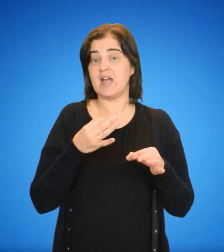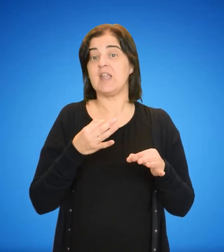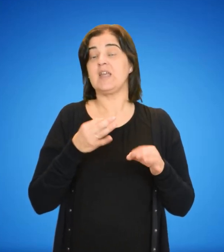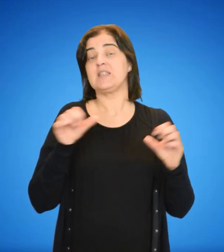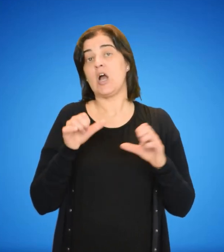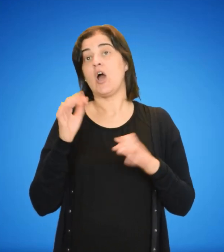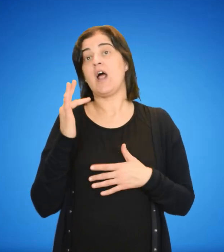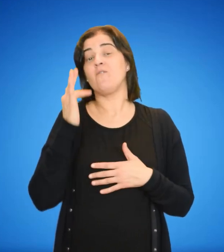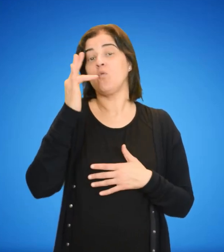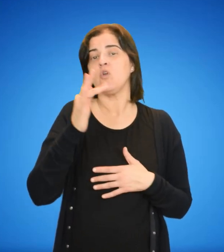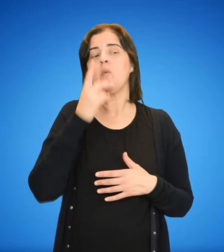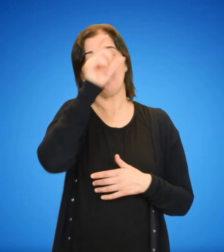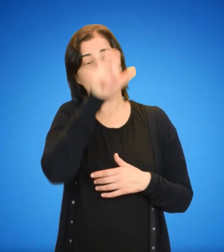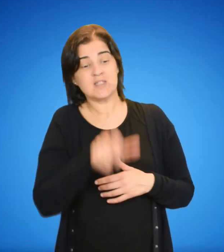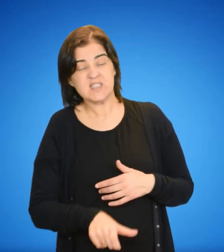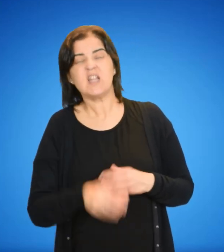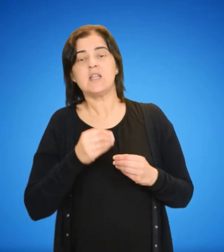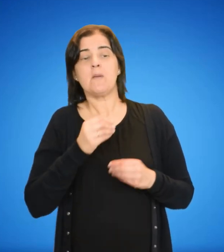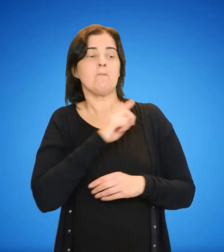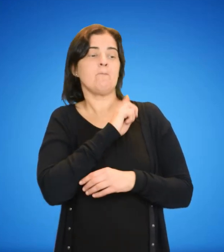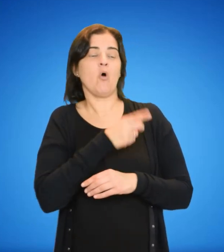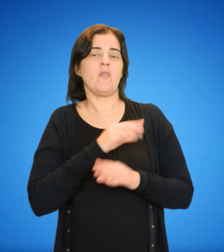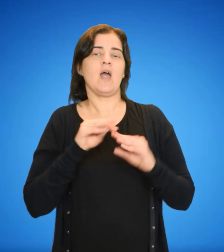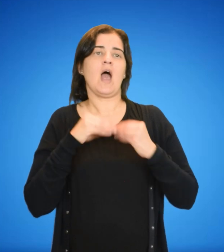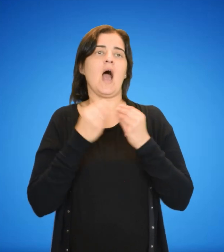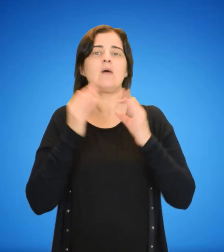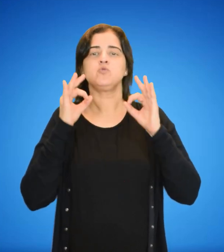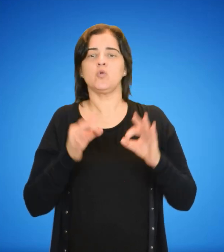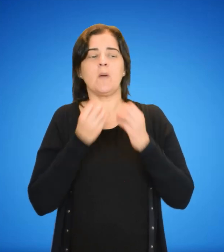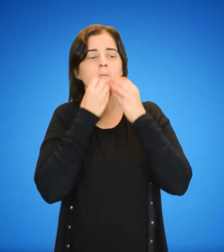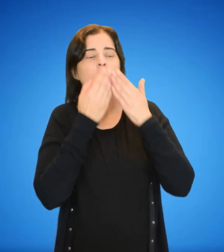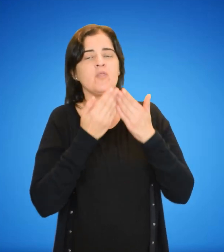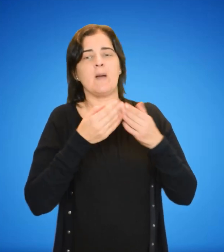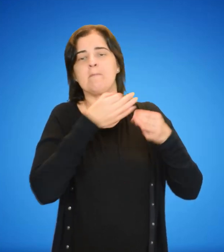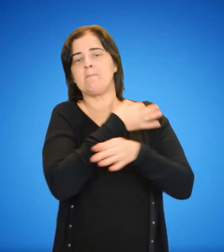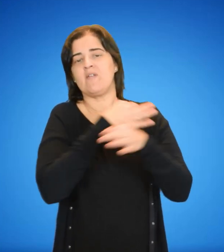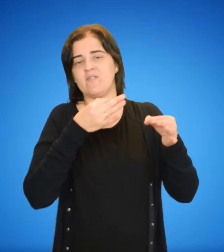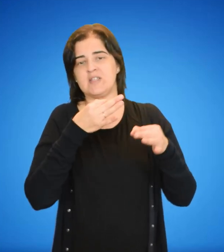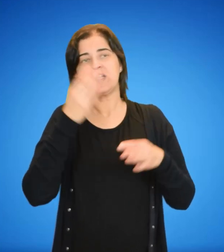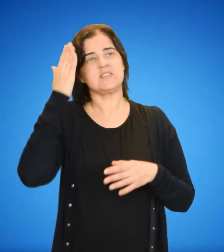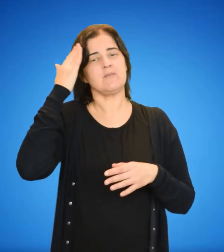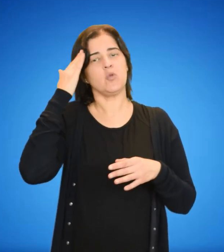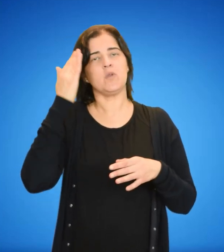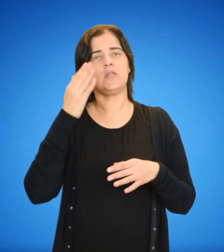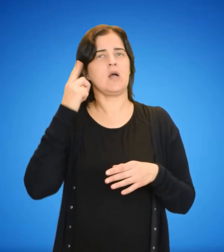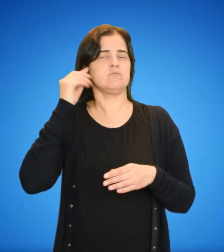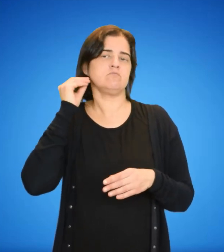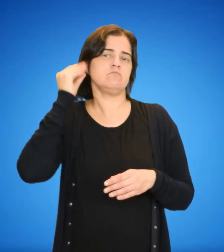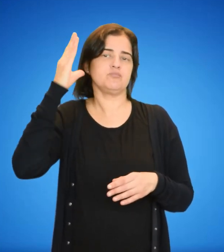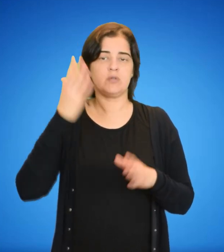construyo la idea de un ser con poder absoluto, bondad perfecta, sabiduría infinita, una idea